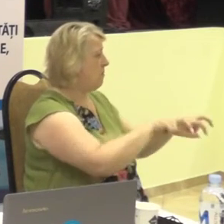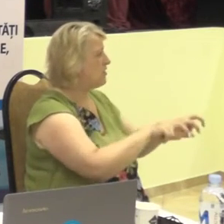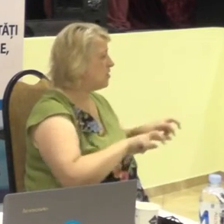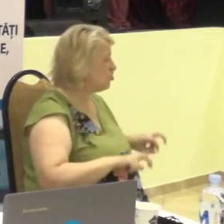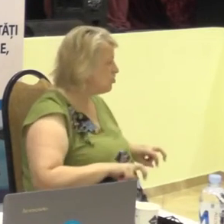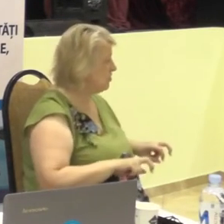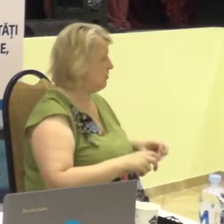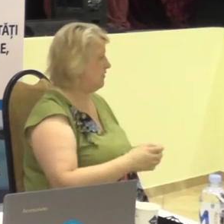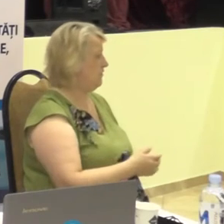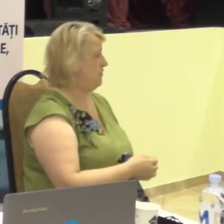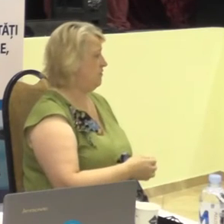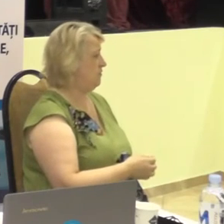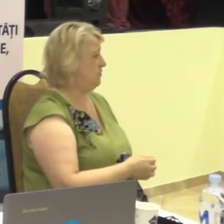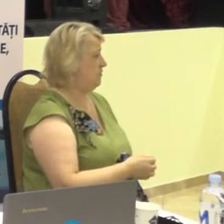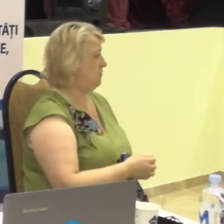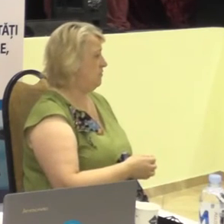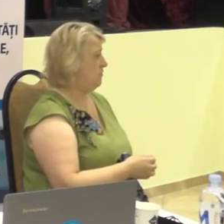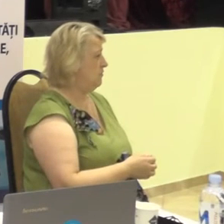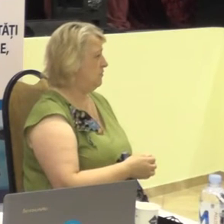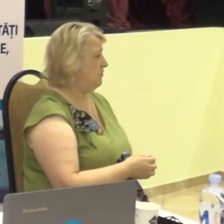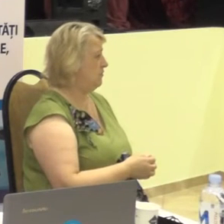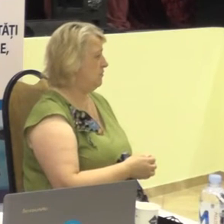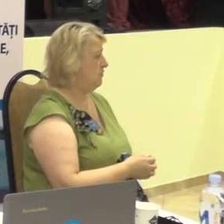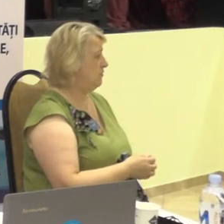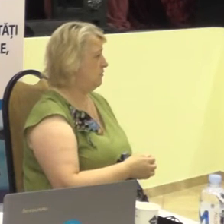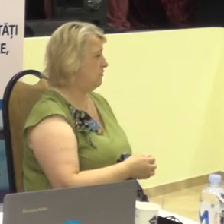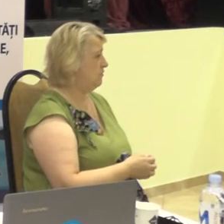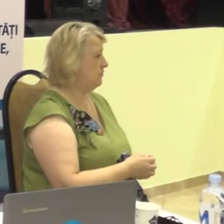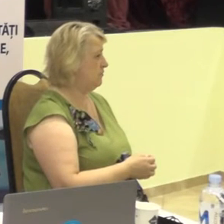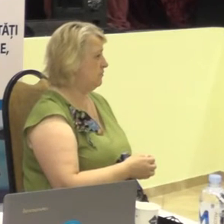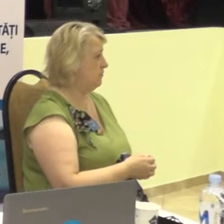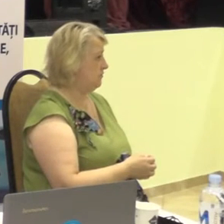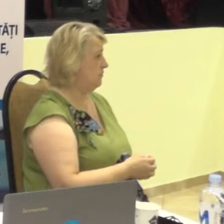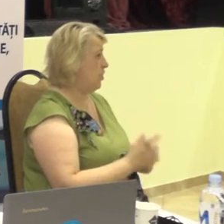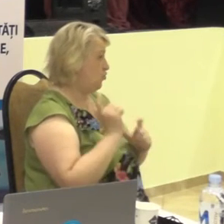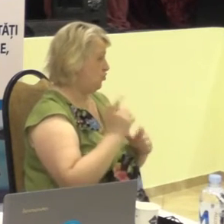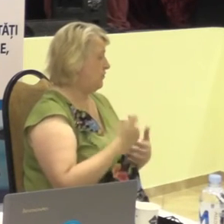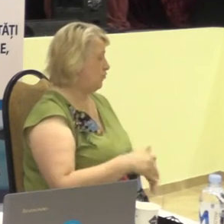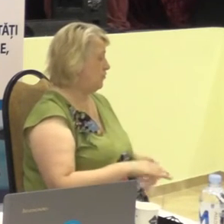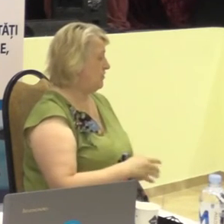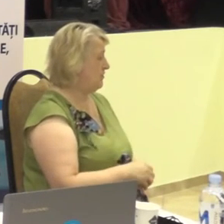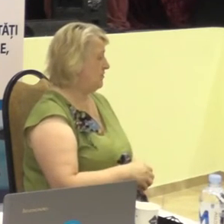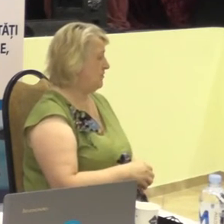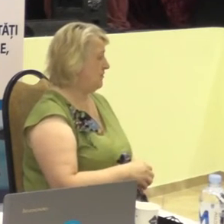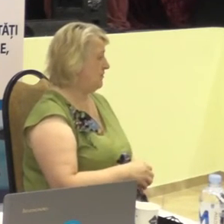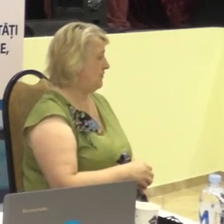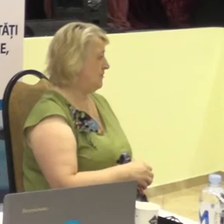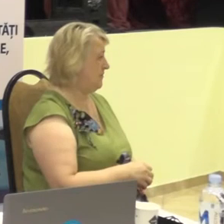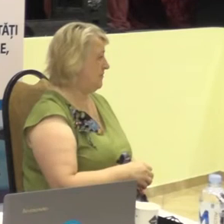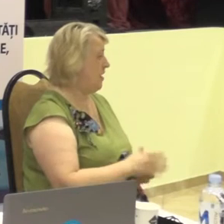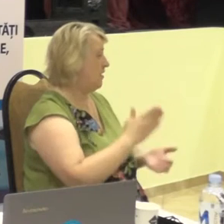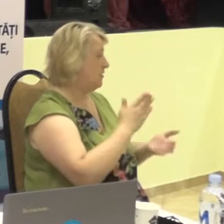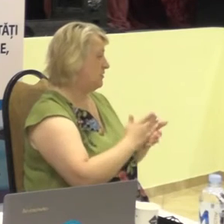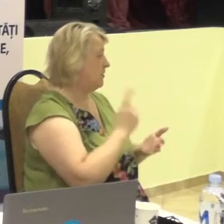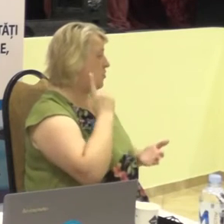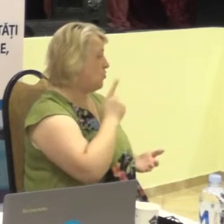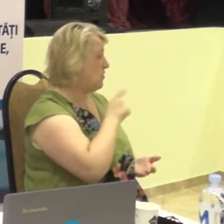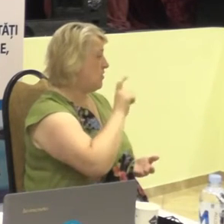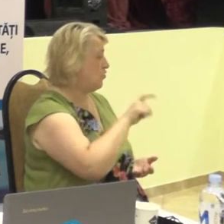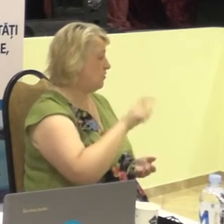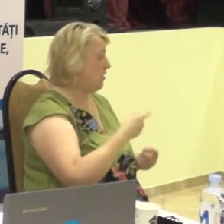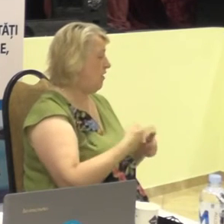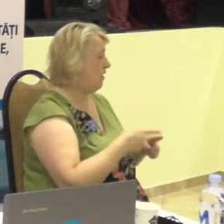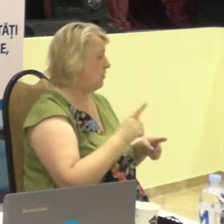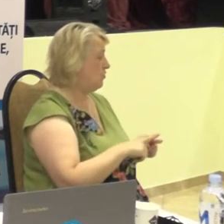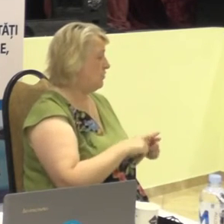diferite materiale. Sau chiar sunt persoane deficiență de aruz care